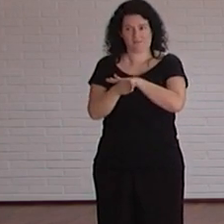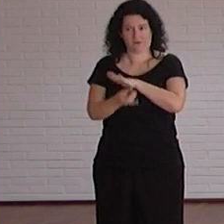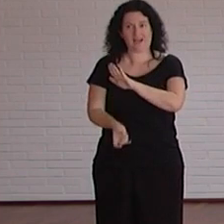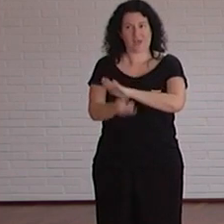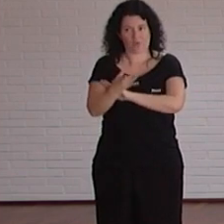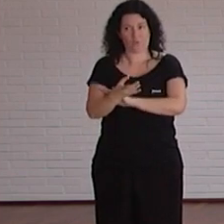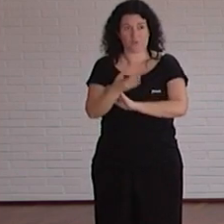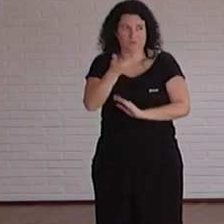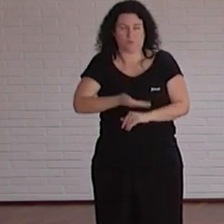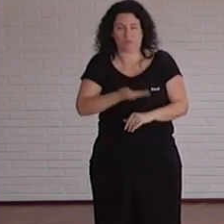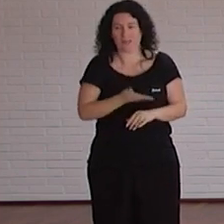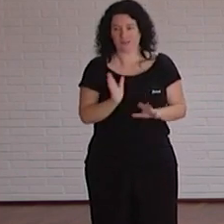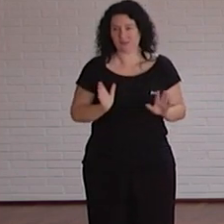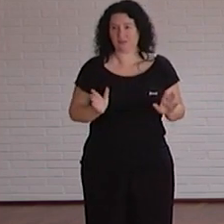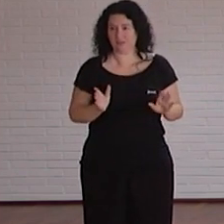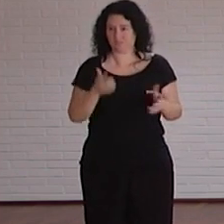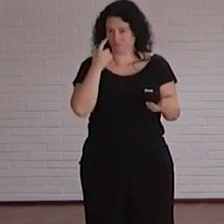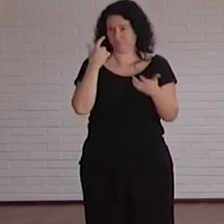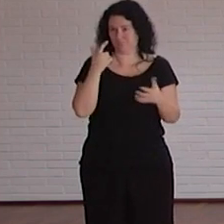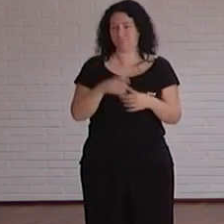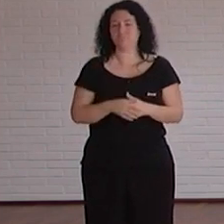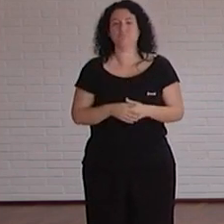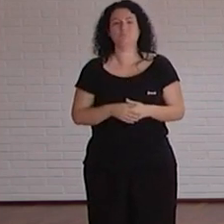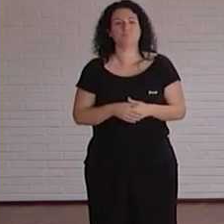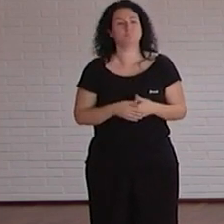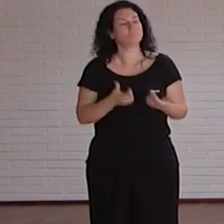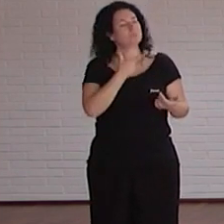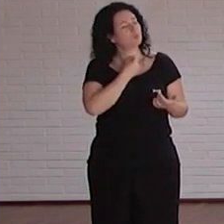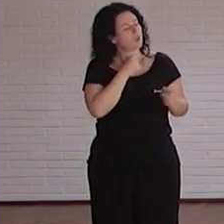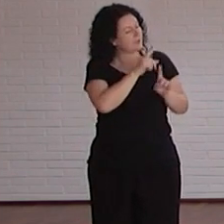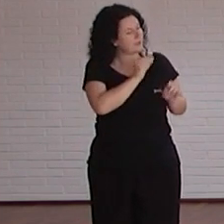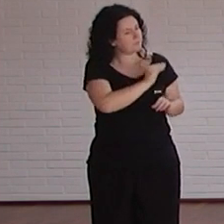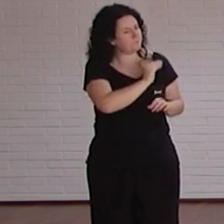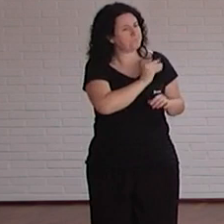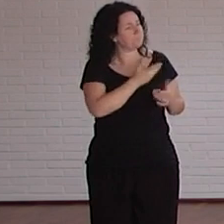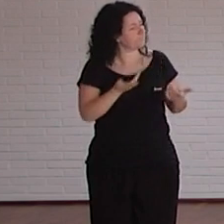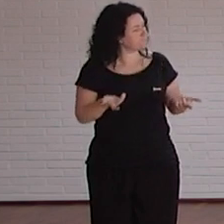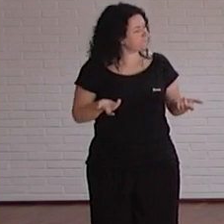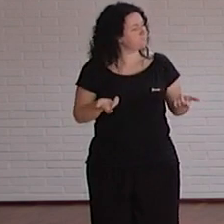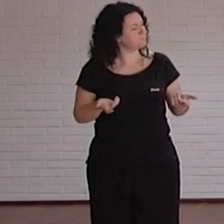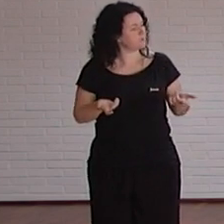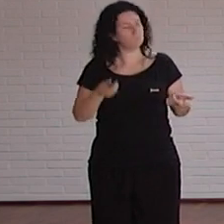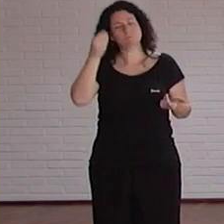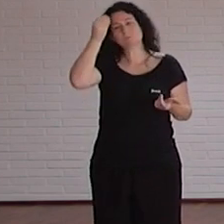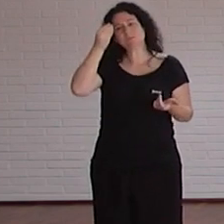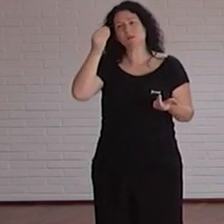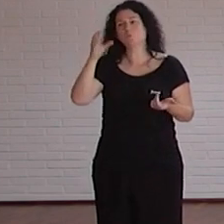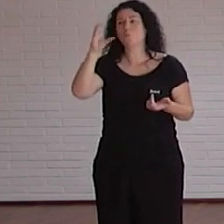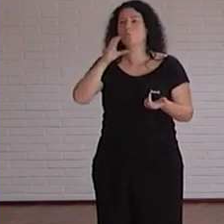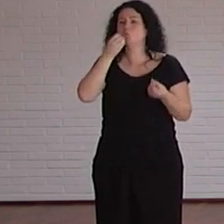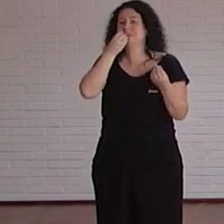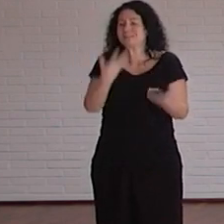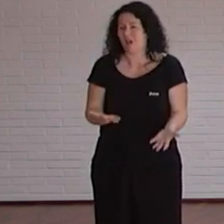es significativo y en ese sentido me gustaría preguntarte que te pareció el curso que